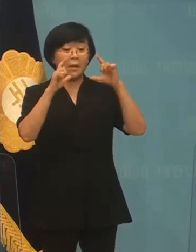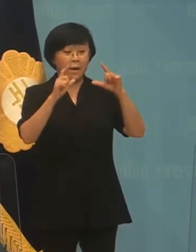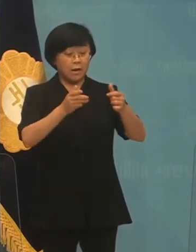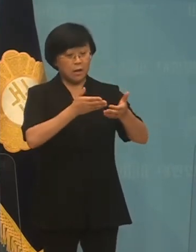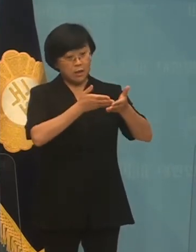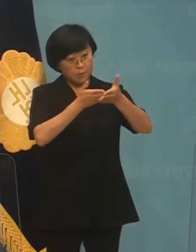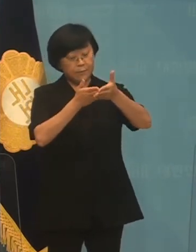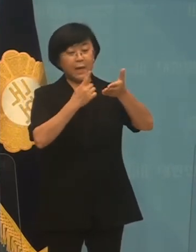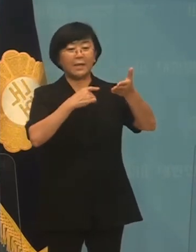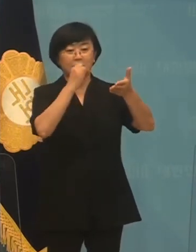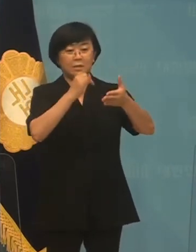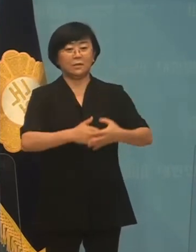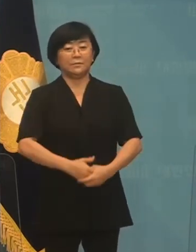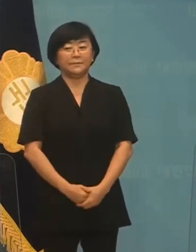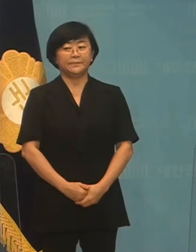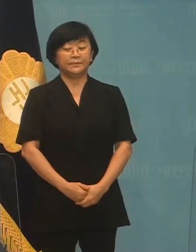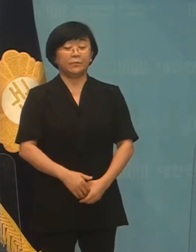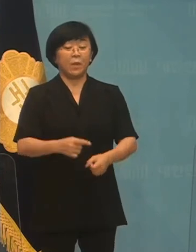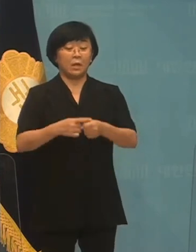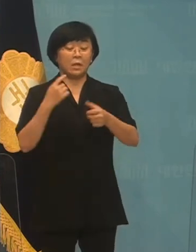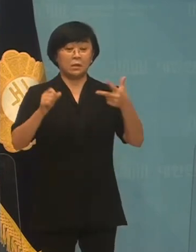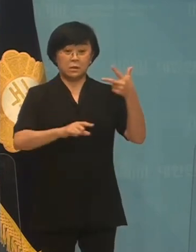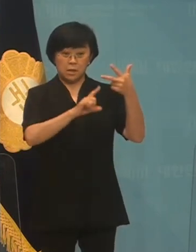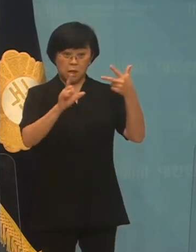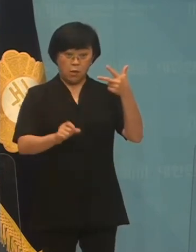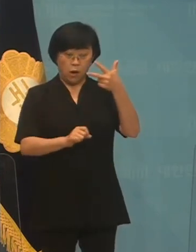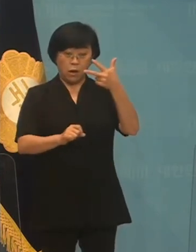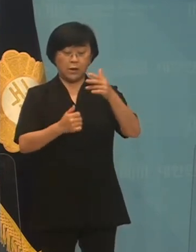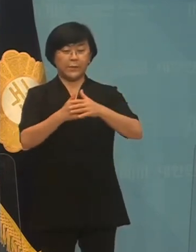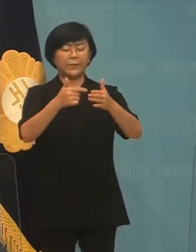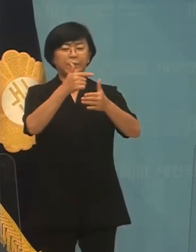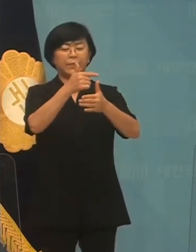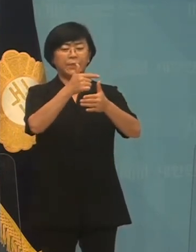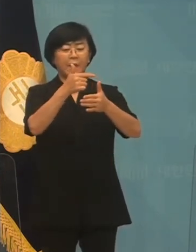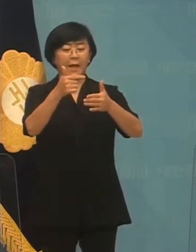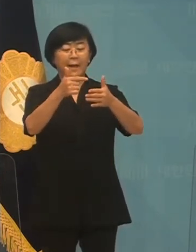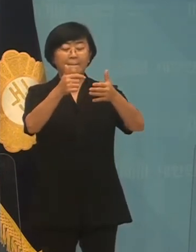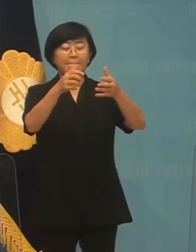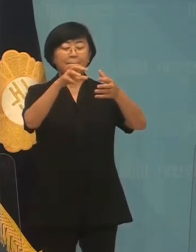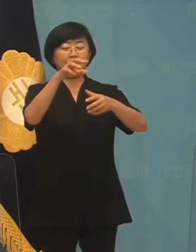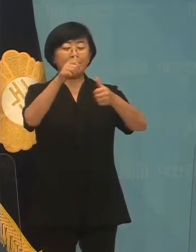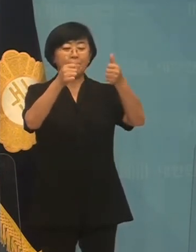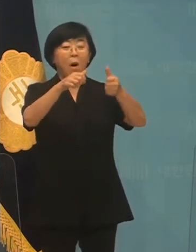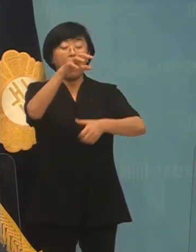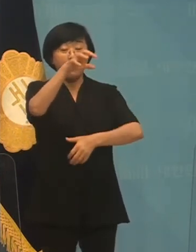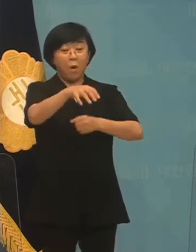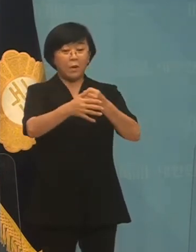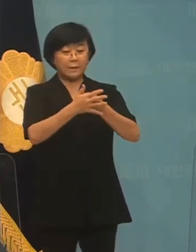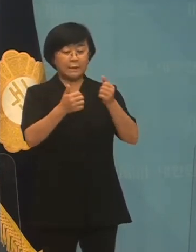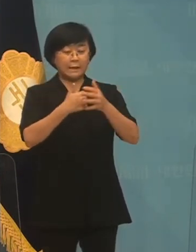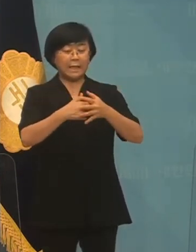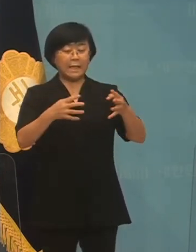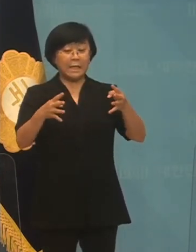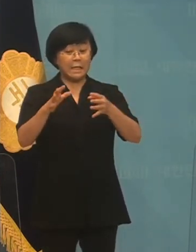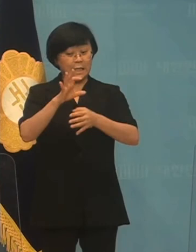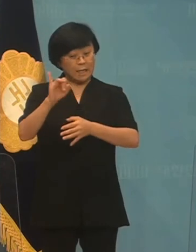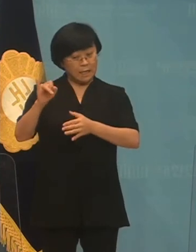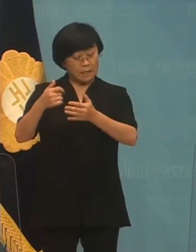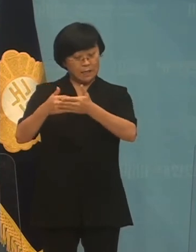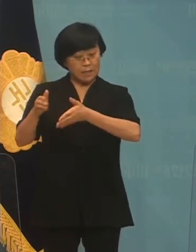낸 바 있습니다. 작년 7월 대법원은 이진아 사건에서 전환 합의처 판결을 선고하면서